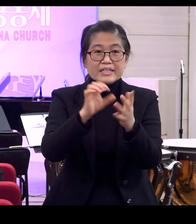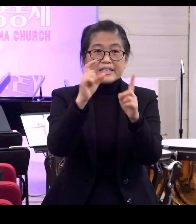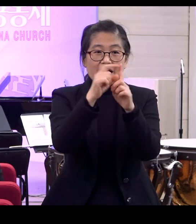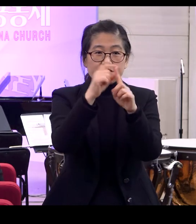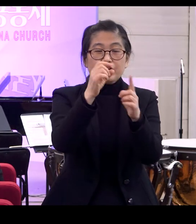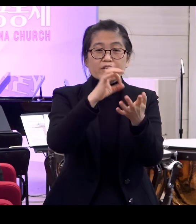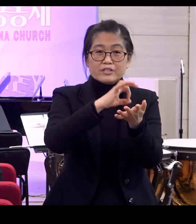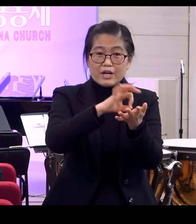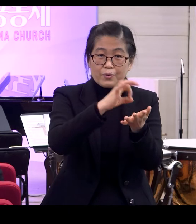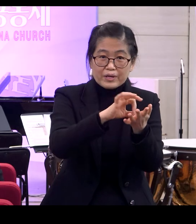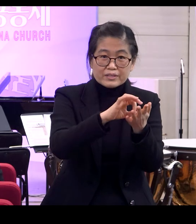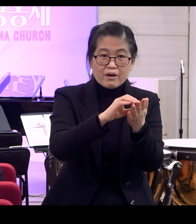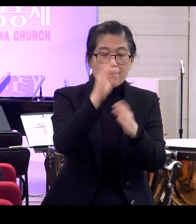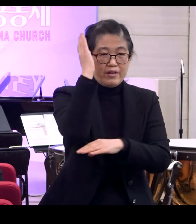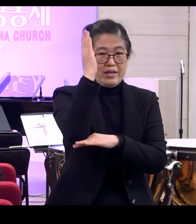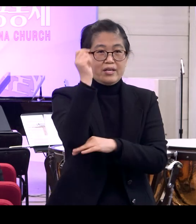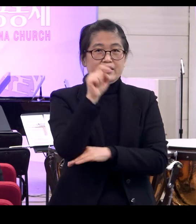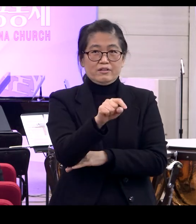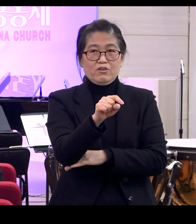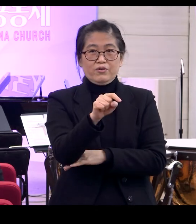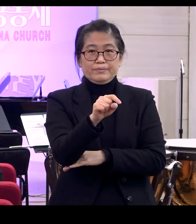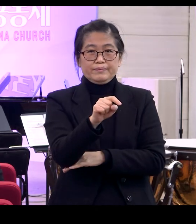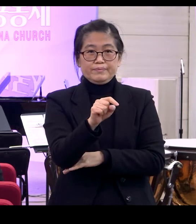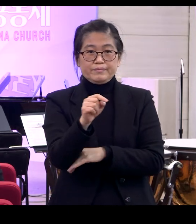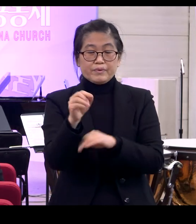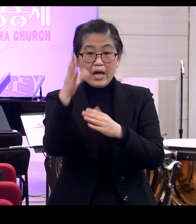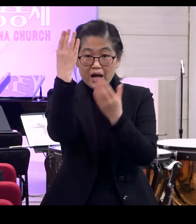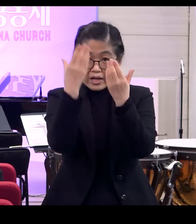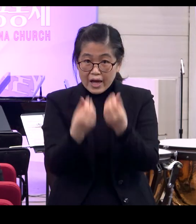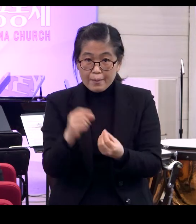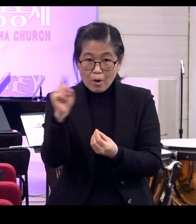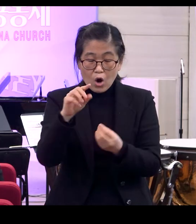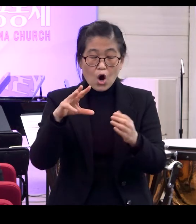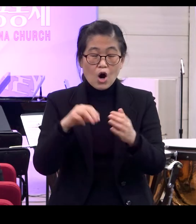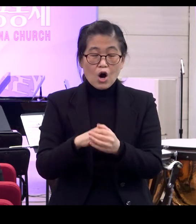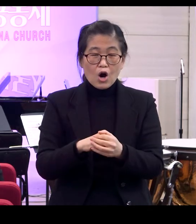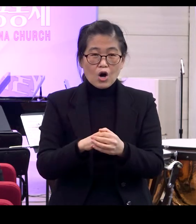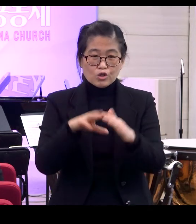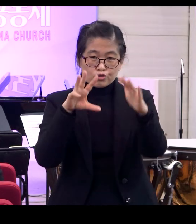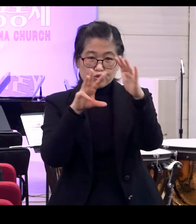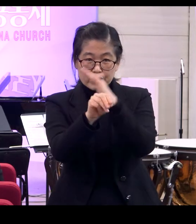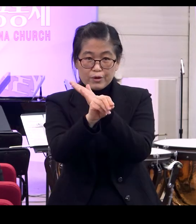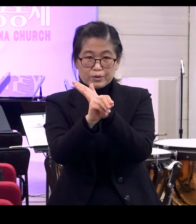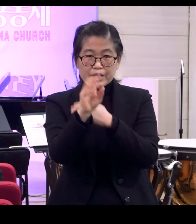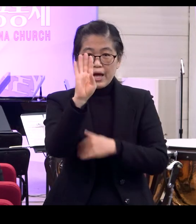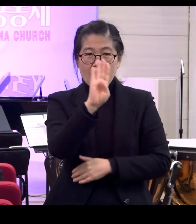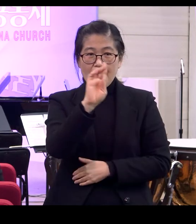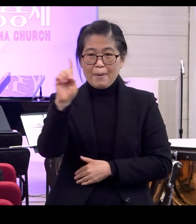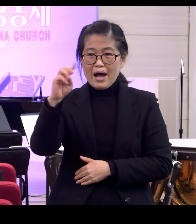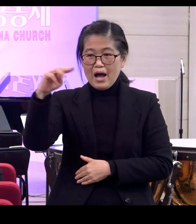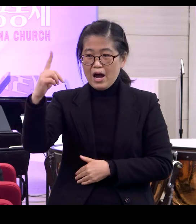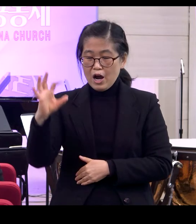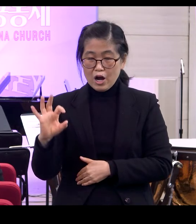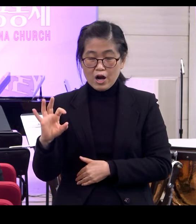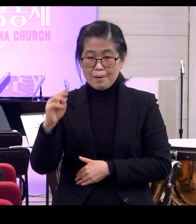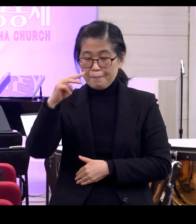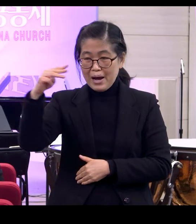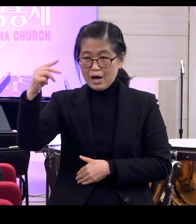예를 하나 들어줬는데 그게 바로 출애국기에 나오는 바로의 애국의 왕 바로의 어전회의